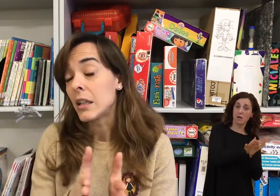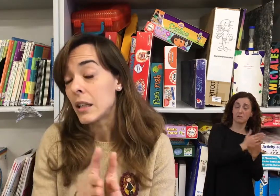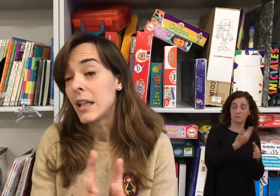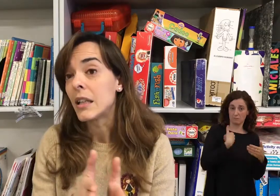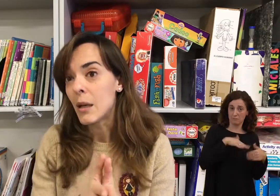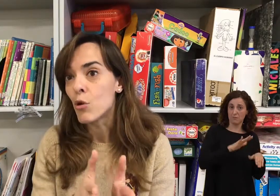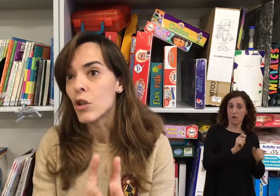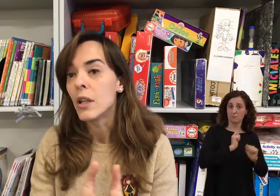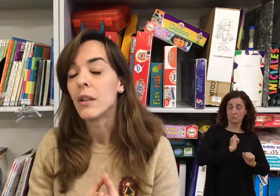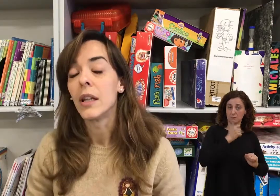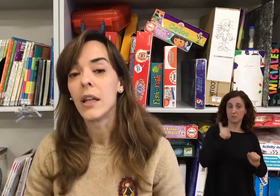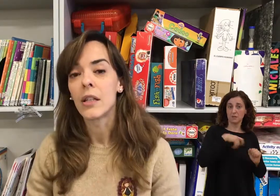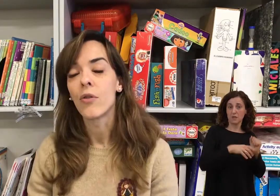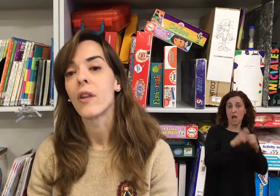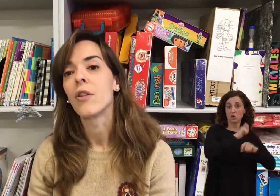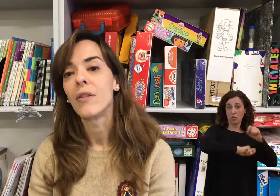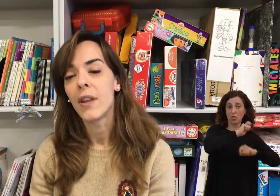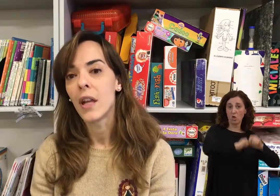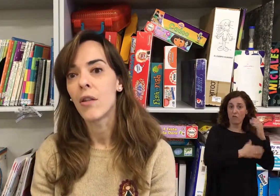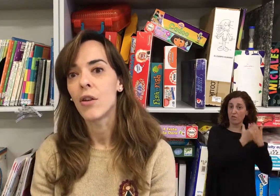ya teníamos de asociación y federación.